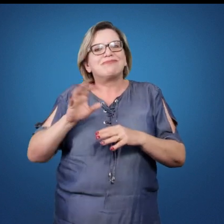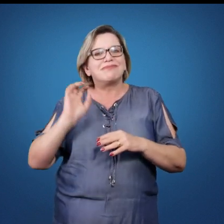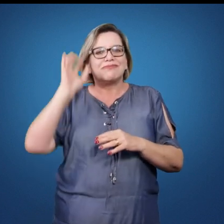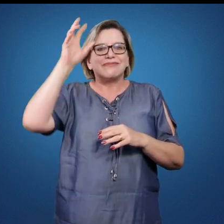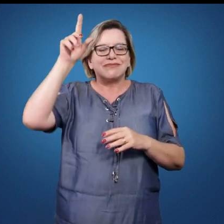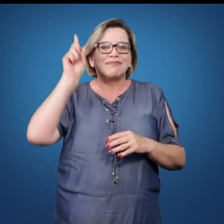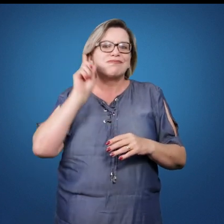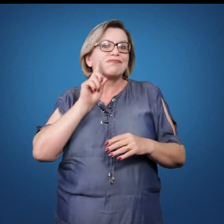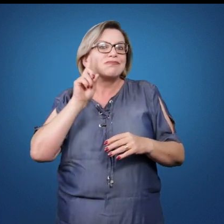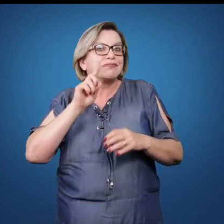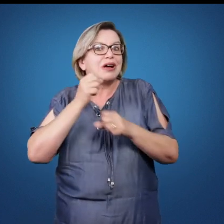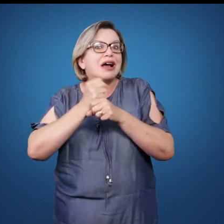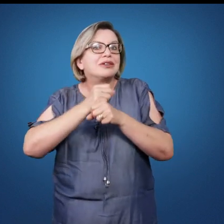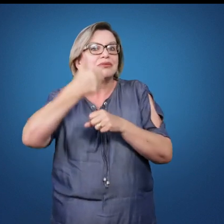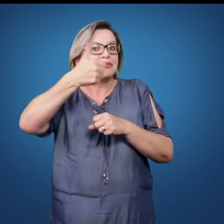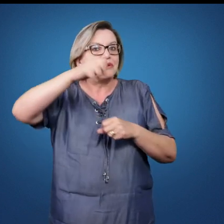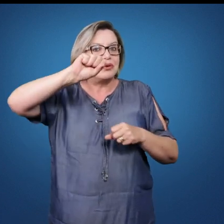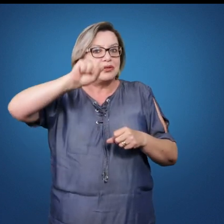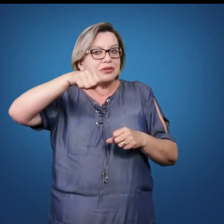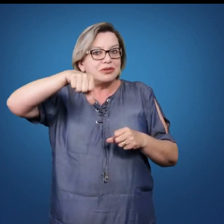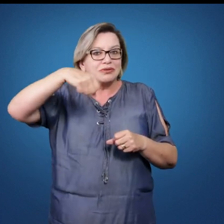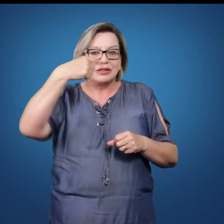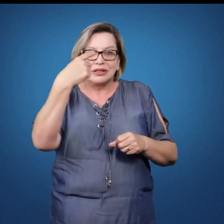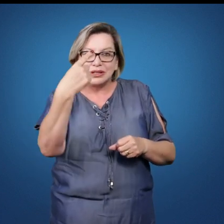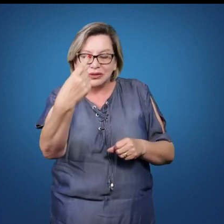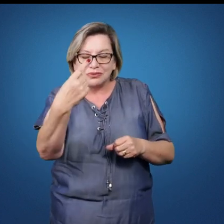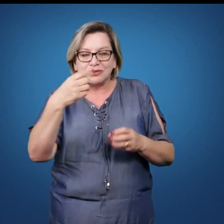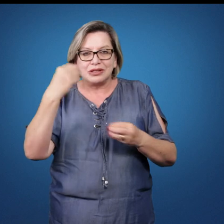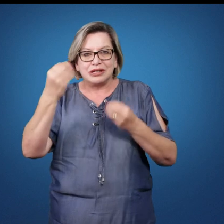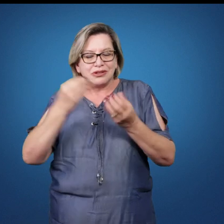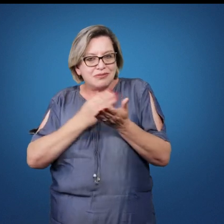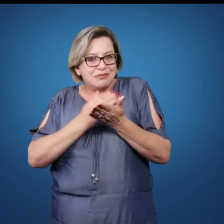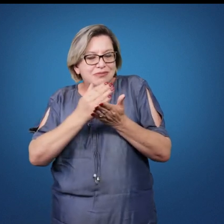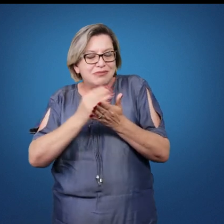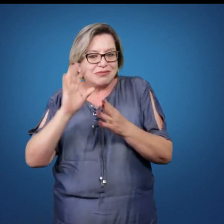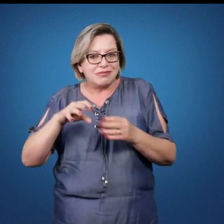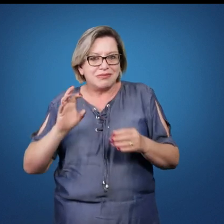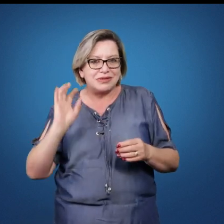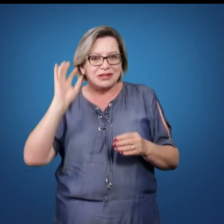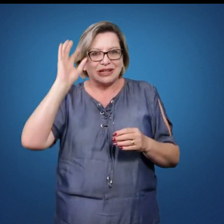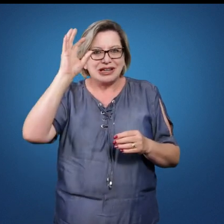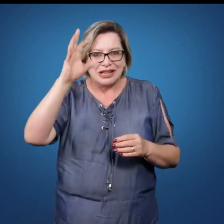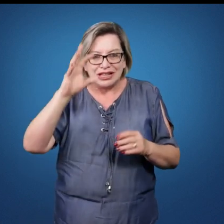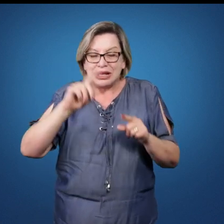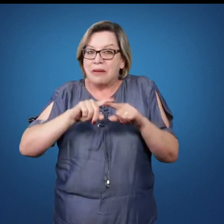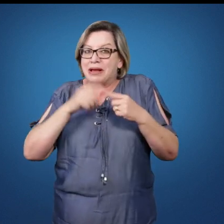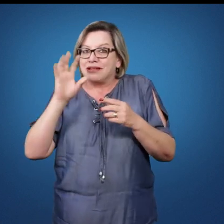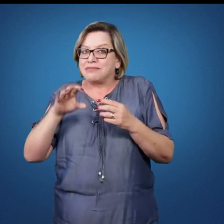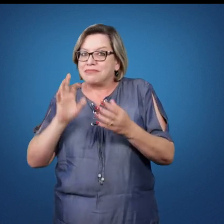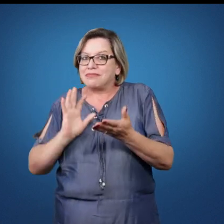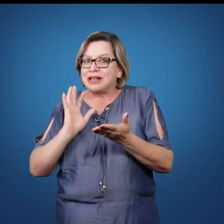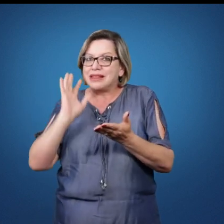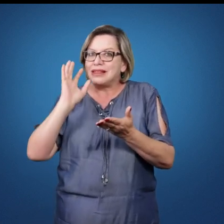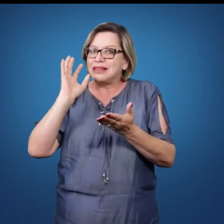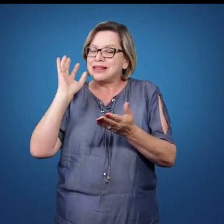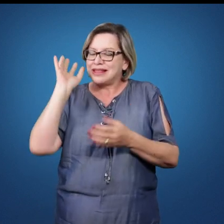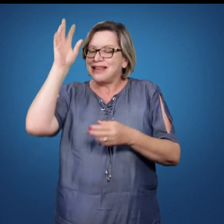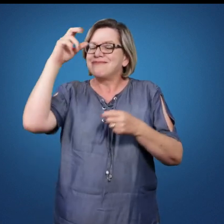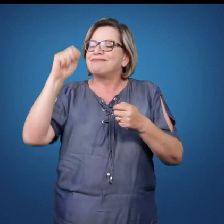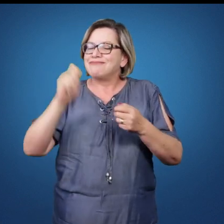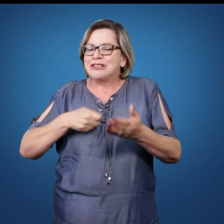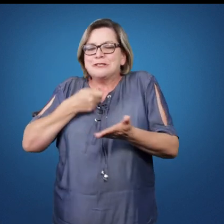permitiram então a existência desse esporte maravilhoso, que é o basquetebol. E que exige do nosso aluno uma grande complexidade de